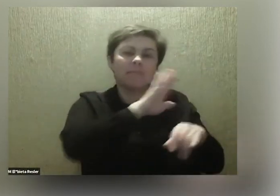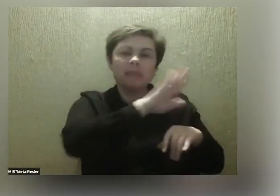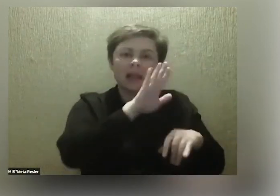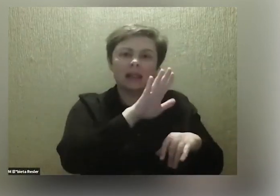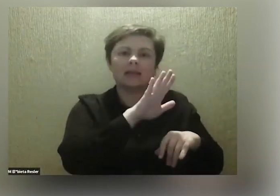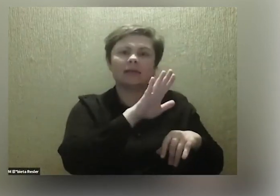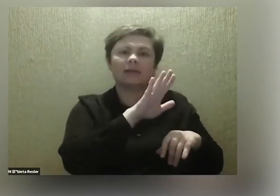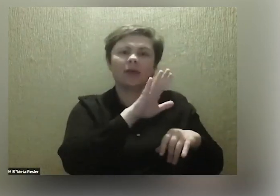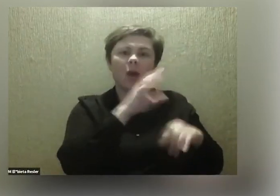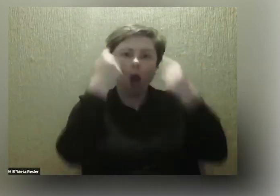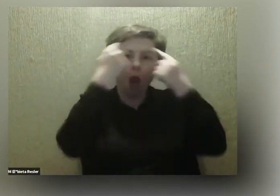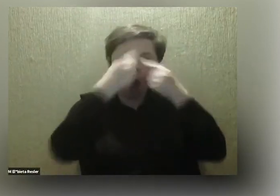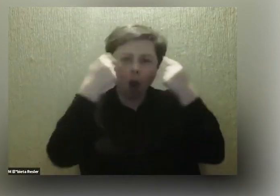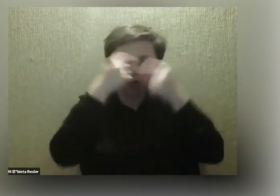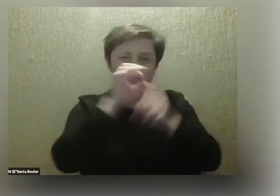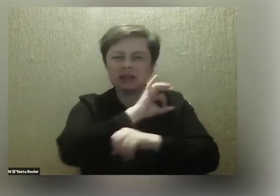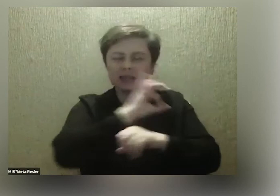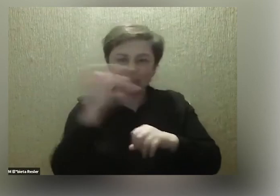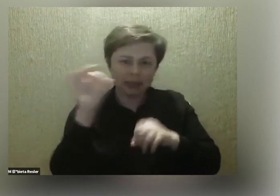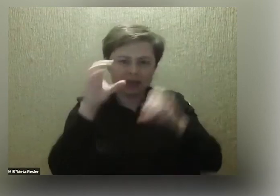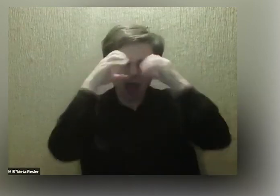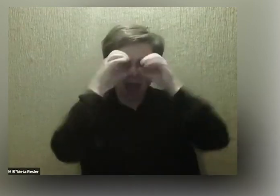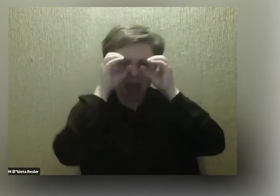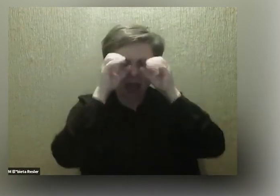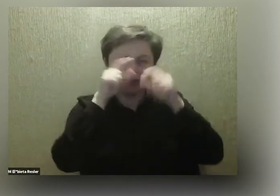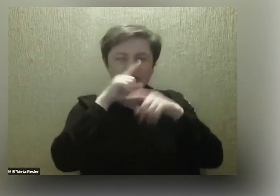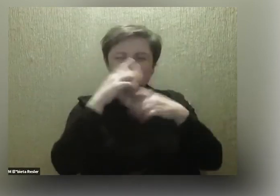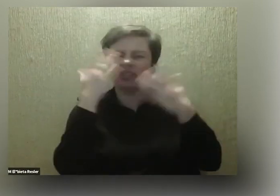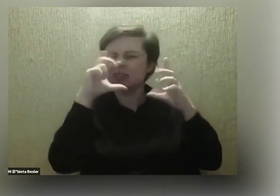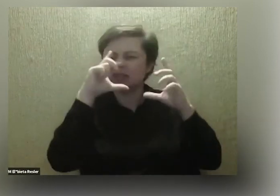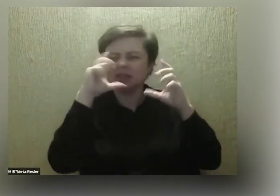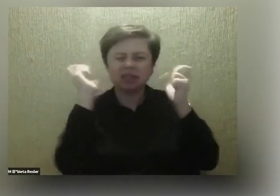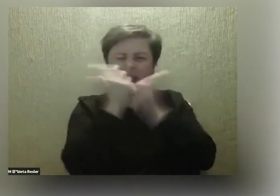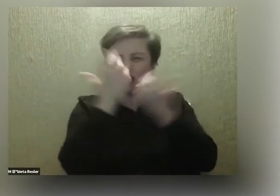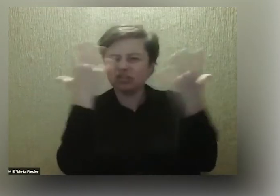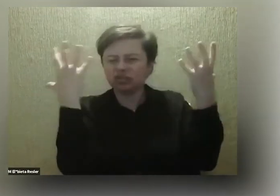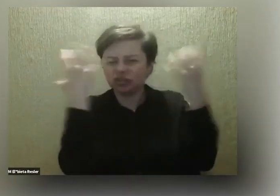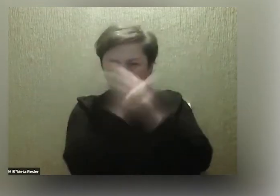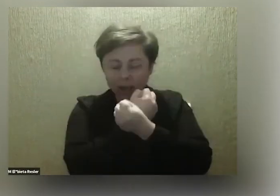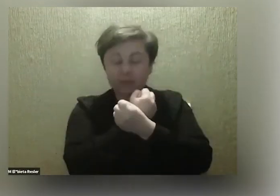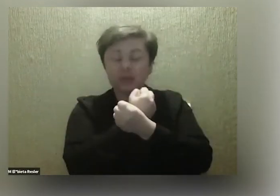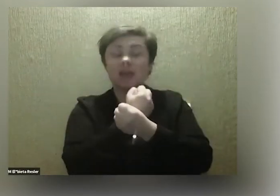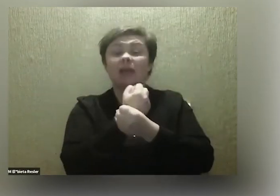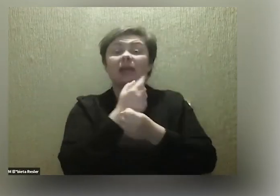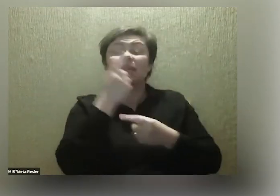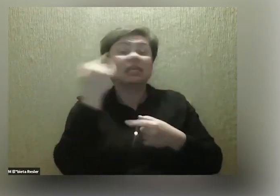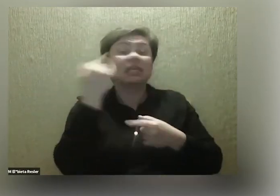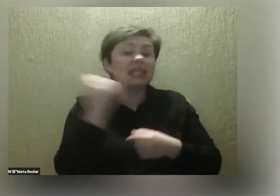gogle, które miały imitować właśnie taką całkowitą ciemność. I za każdym razem jakby